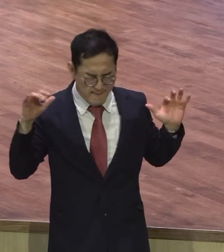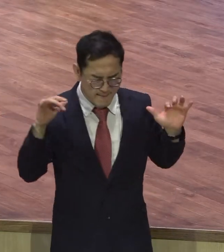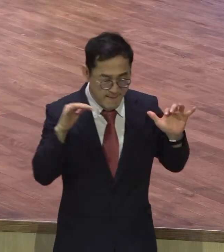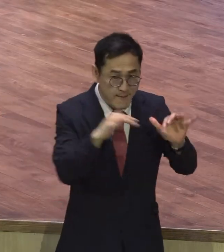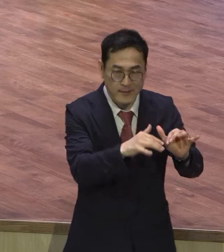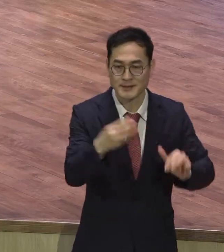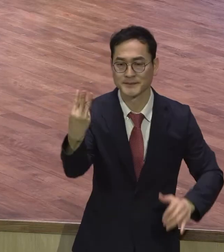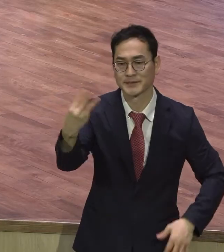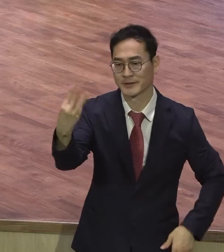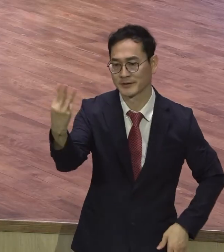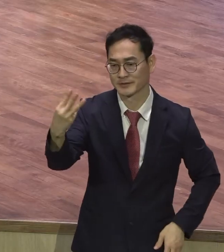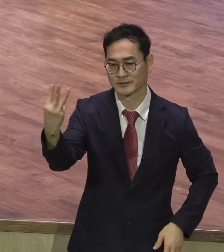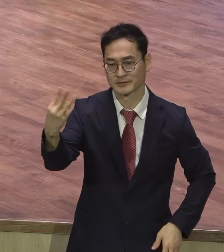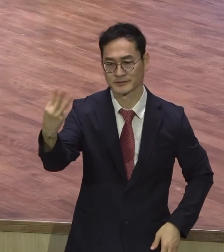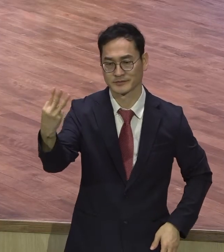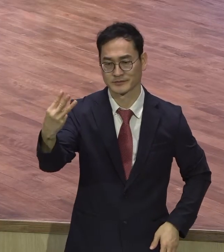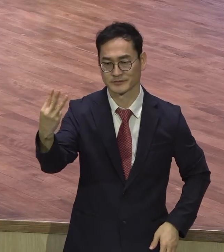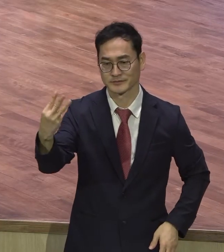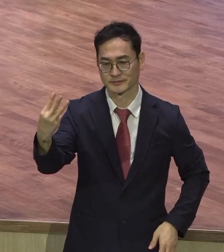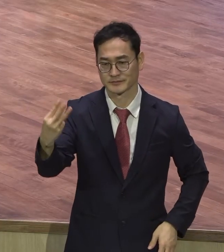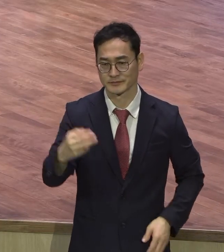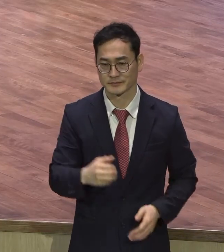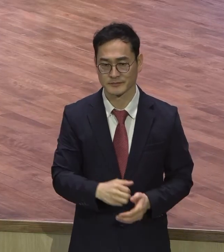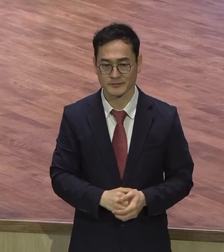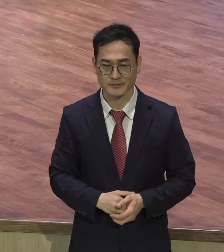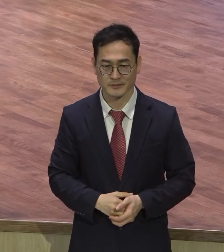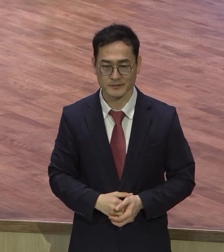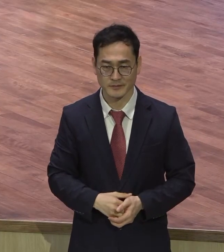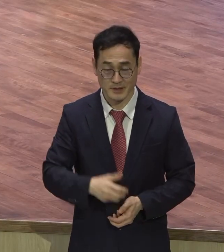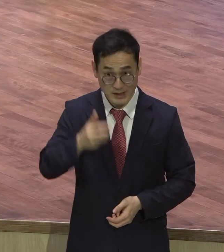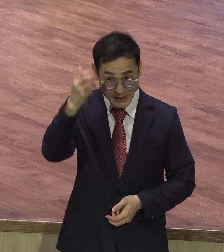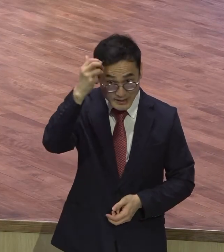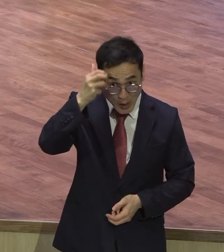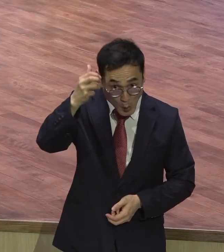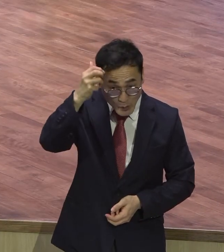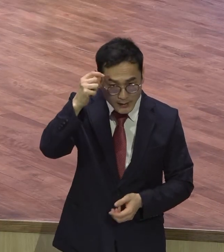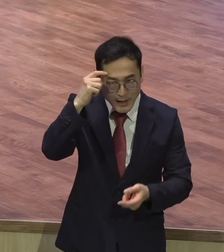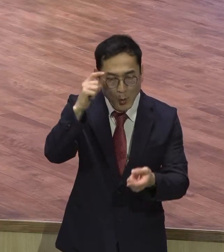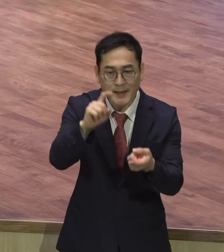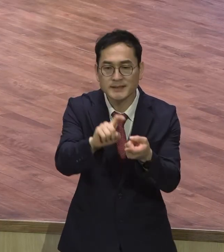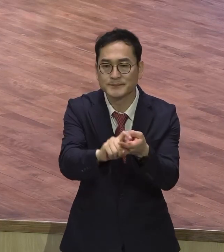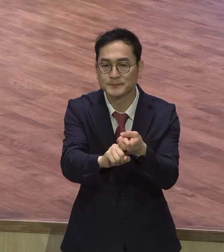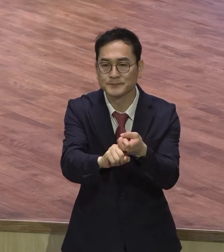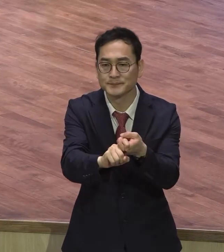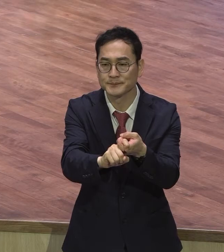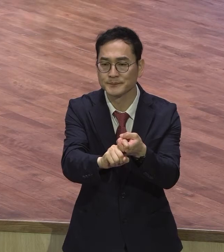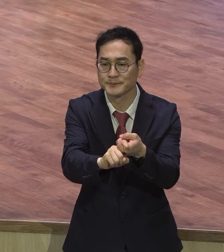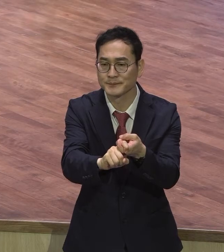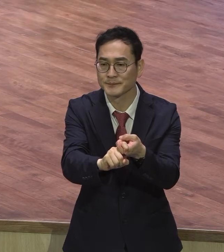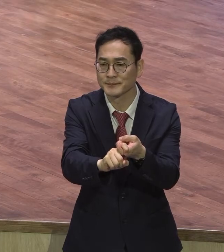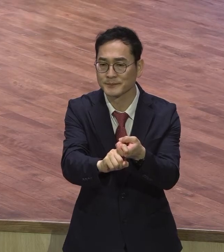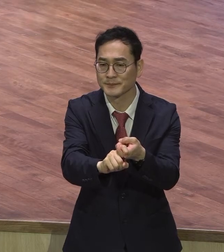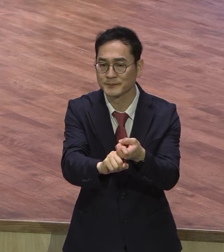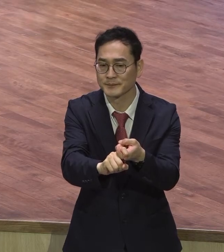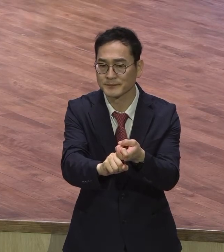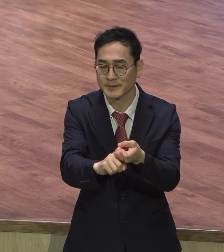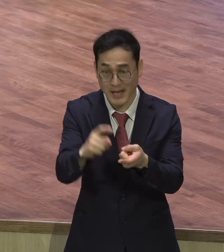이렇게 영혼에 대한 관심이 참으로 커질수록 생명 살리는 하나님의